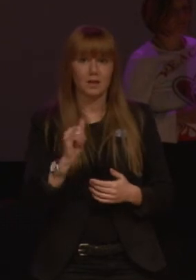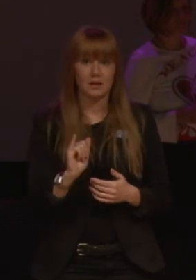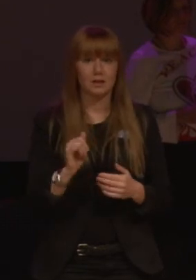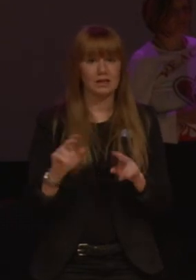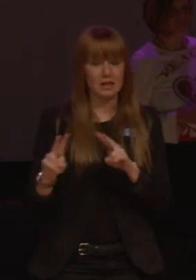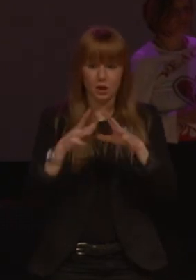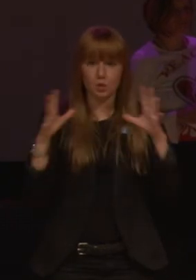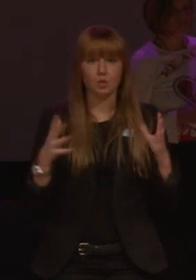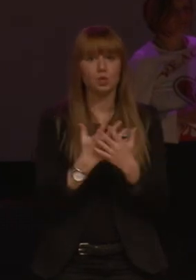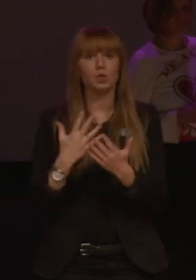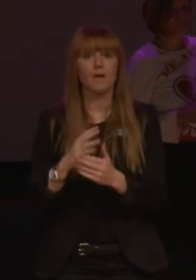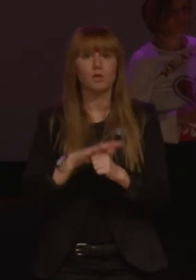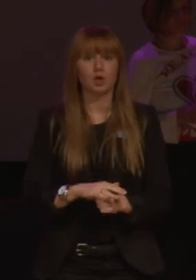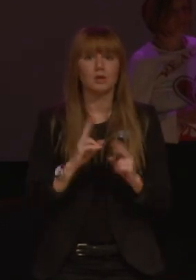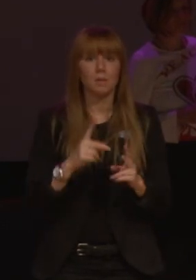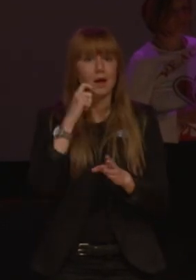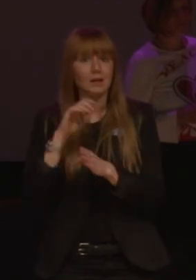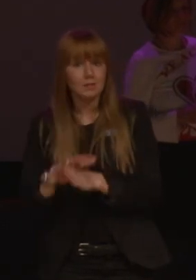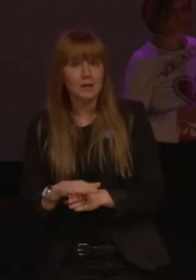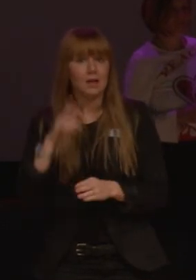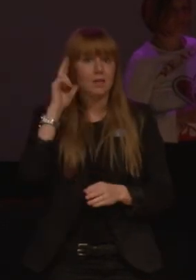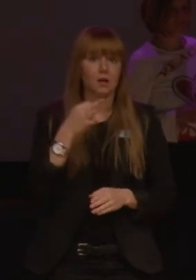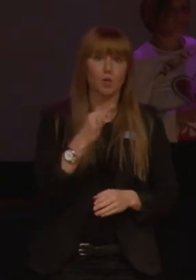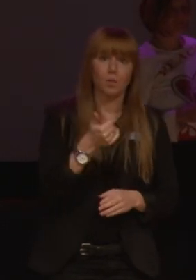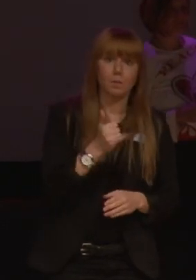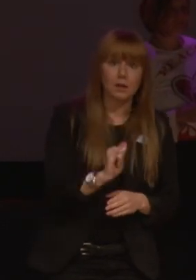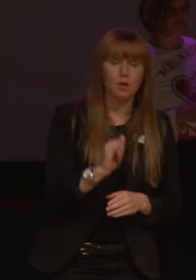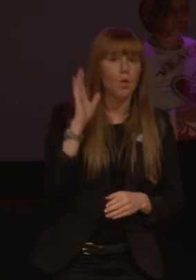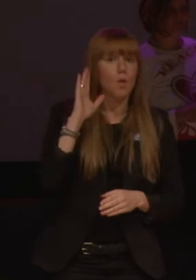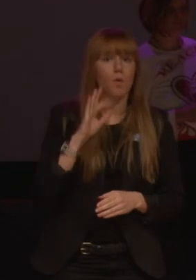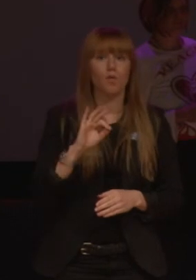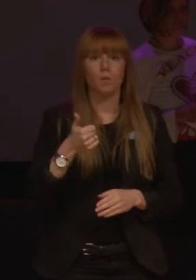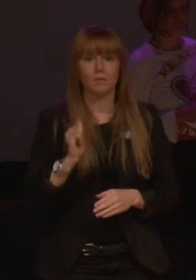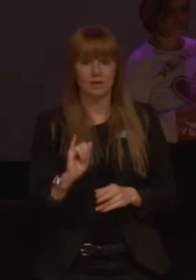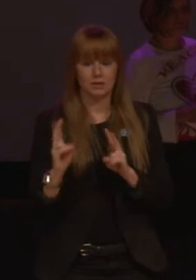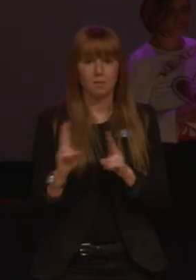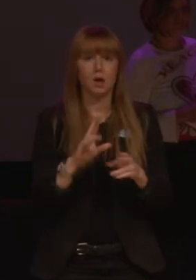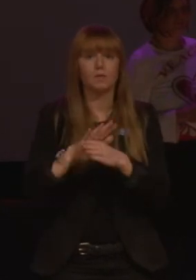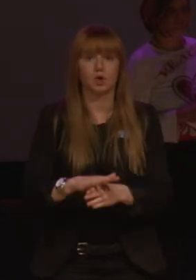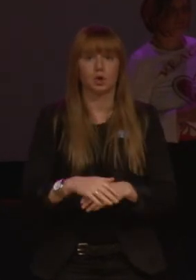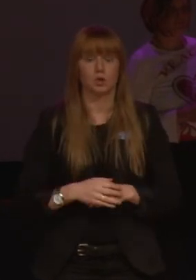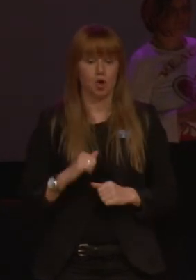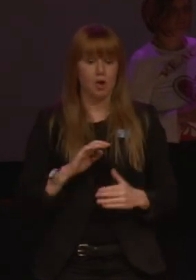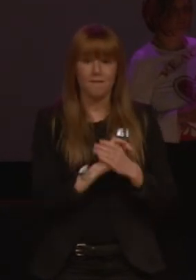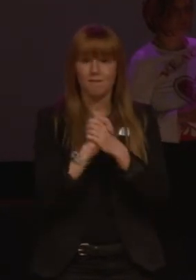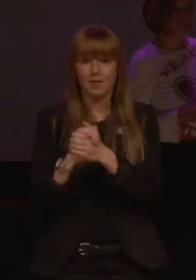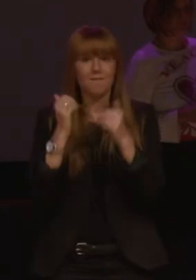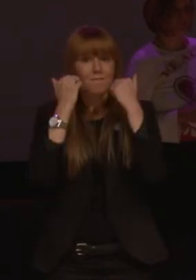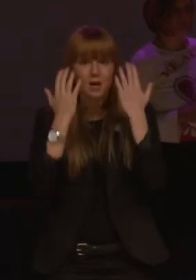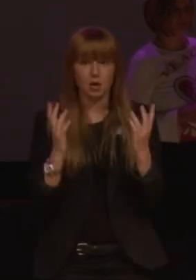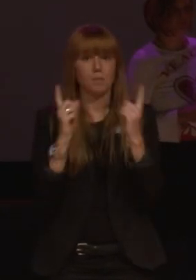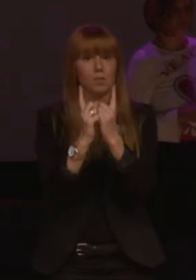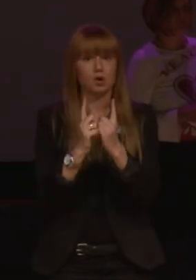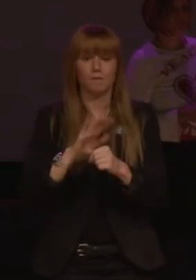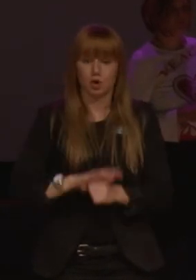strukturellt förtryck som rasism, transfobi, homofobi och så vidare. Jag har vänner som varje dag möts av